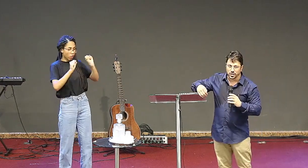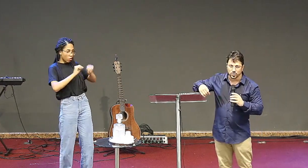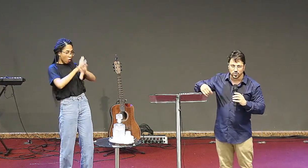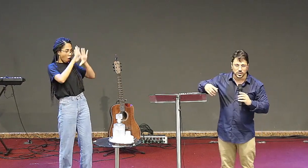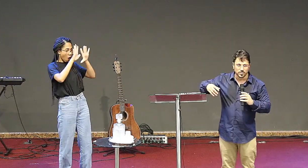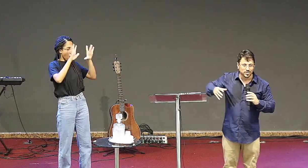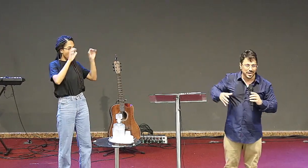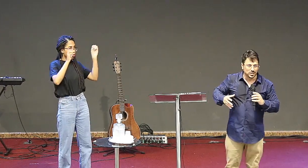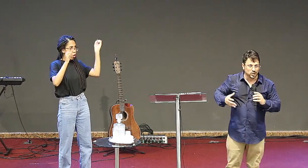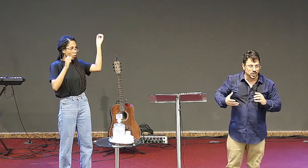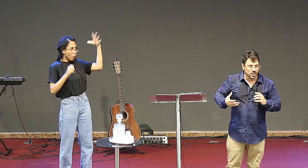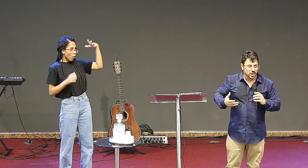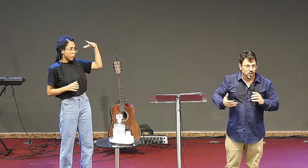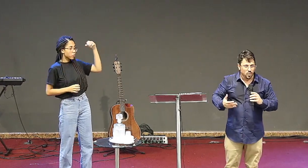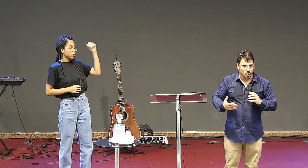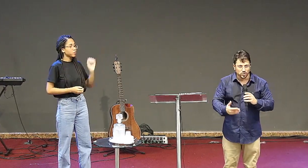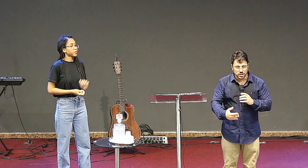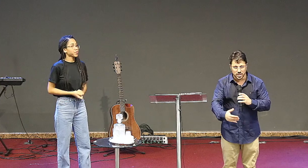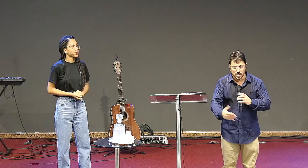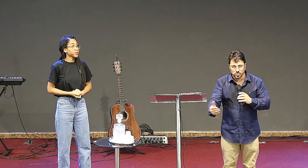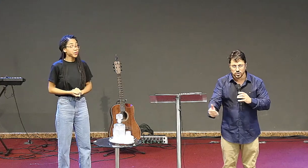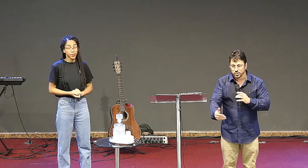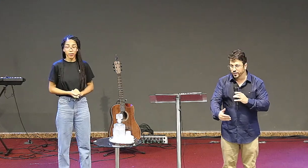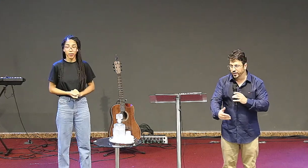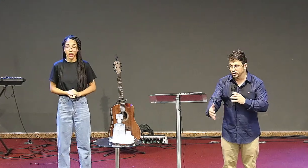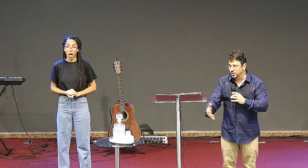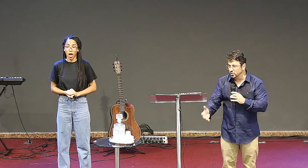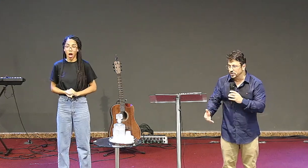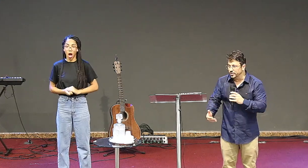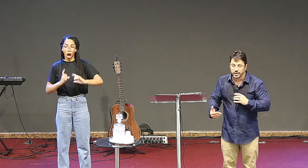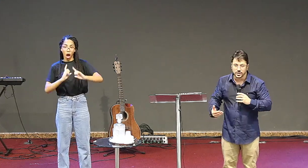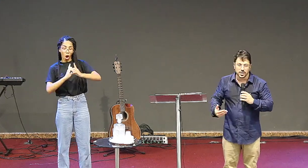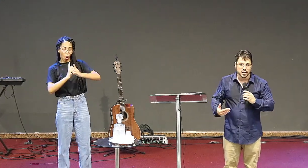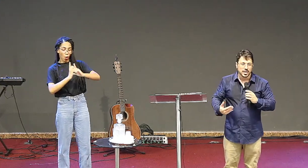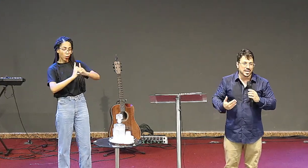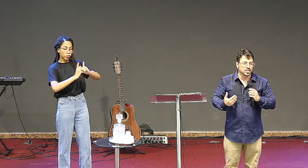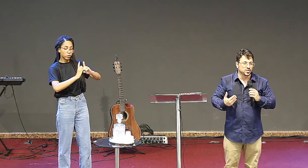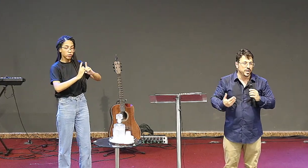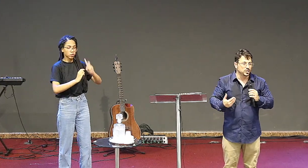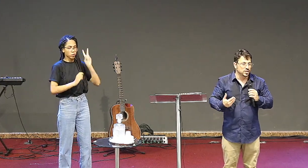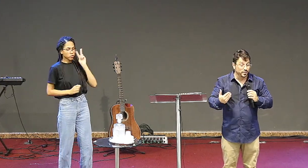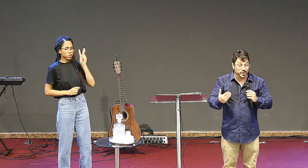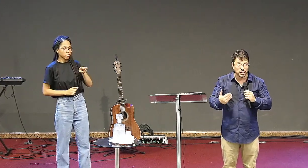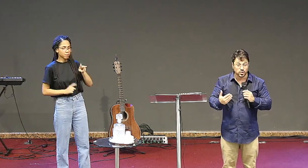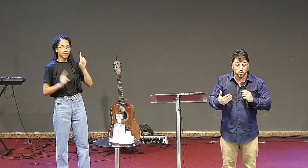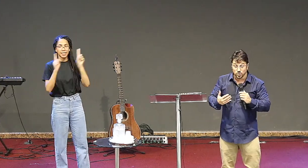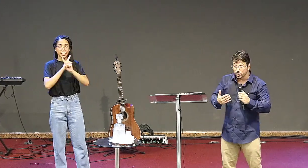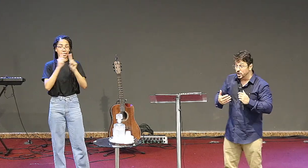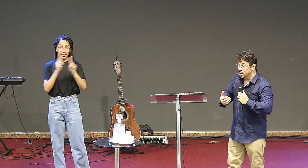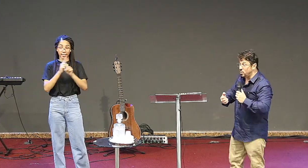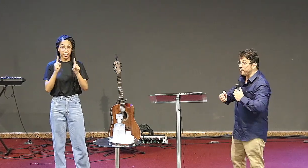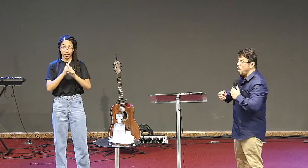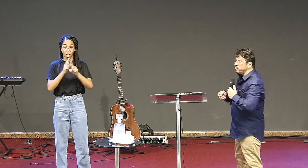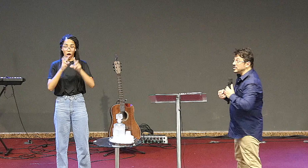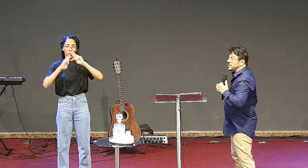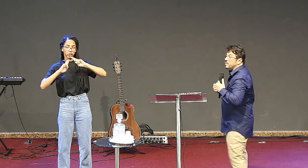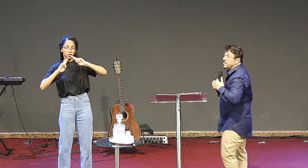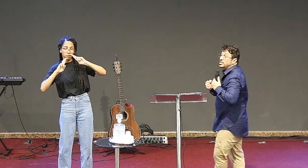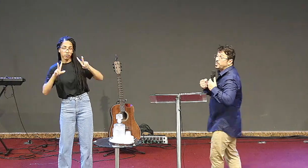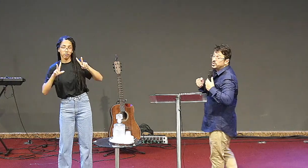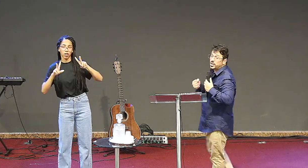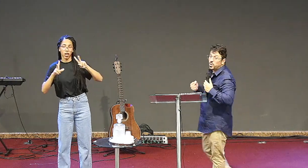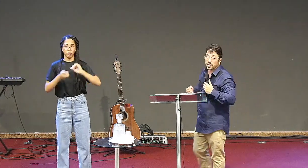não vê Jesus simplesmente como os discípulos viram Jesus em vida. Ele vê Jesus de uma forma